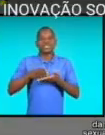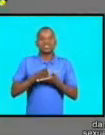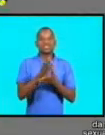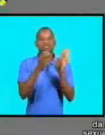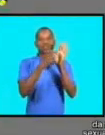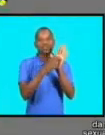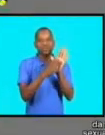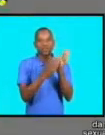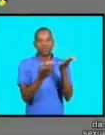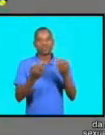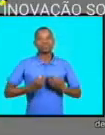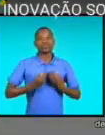É fácil de usá-lo.